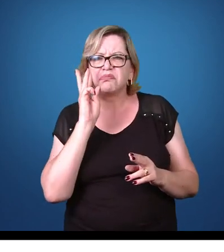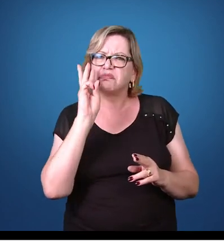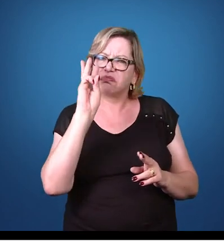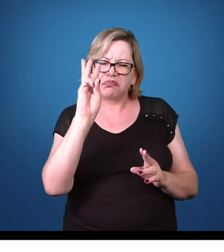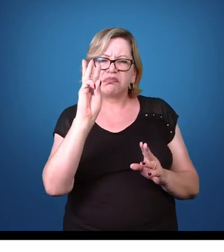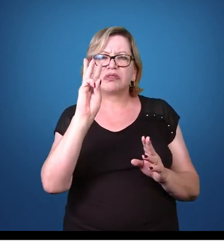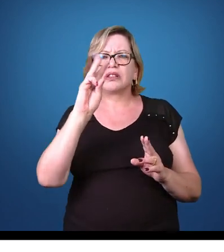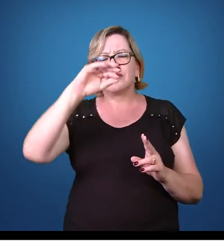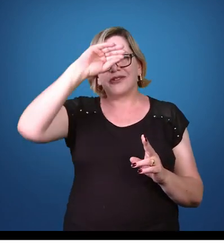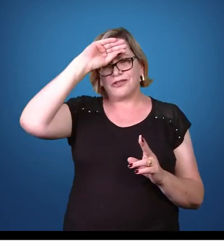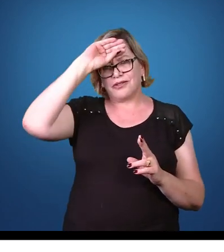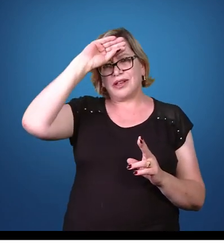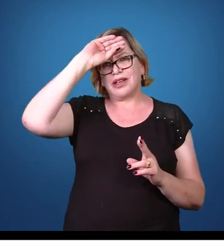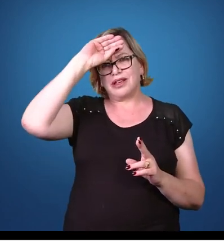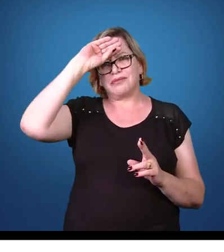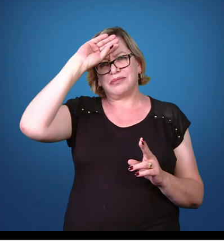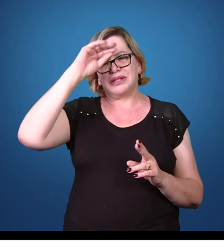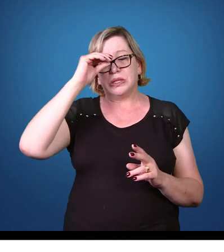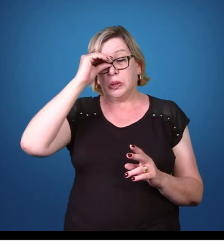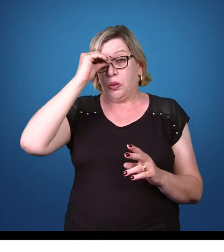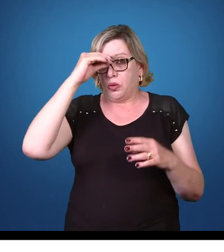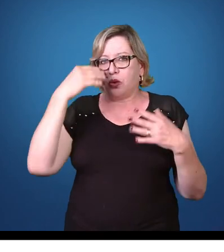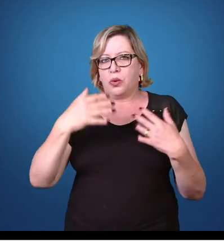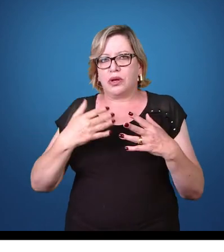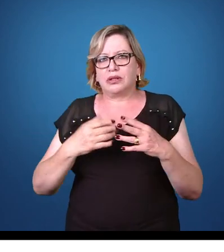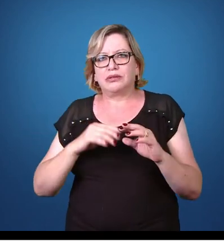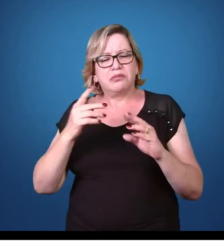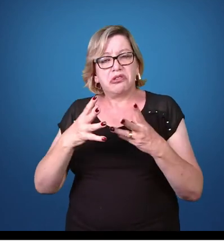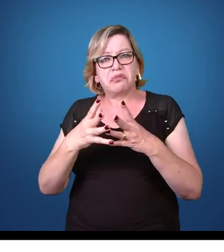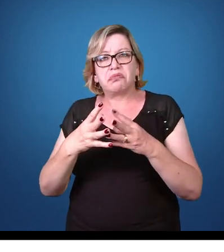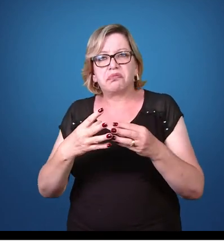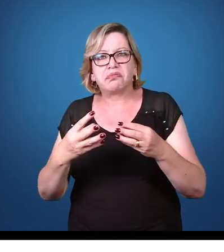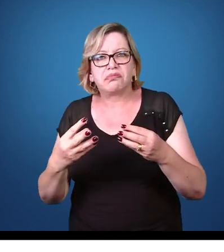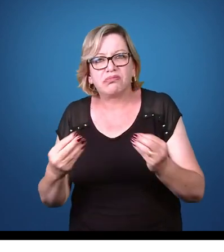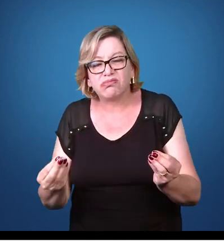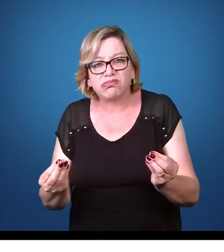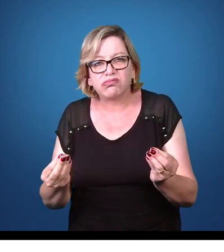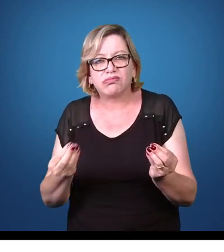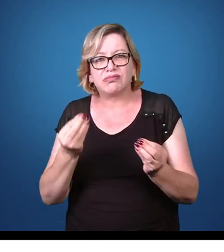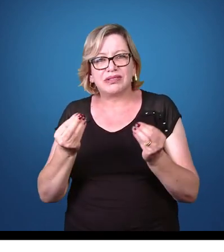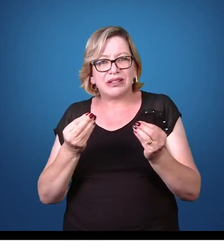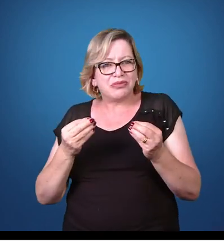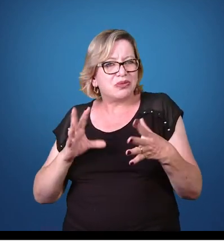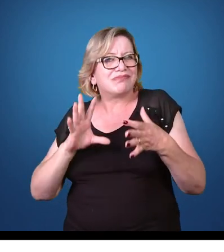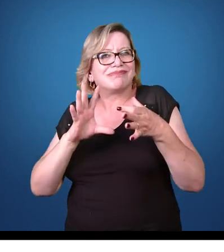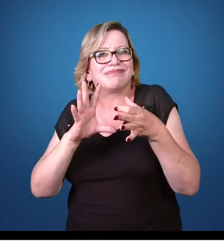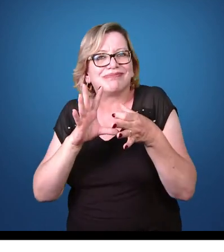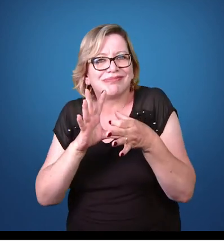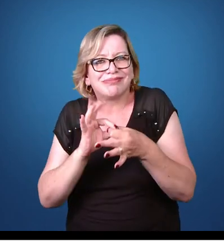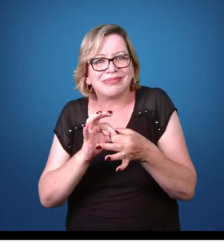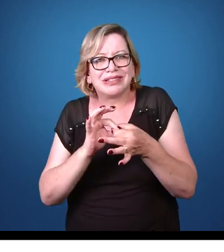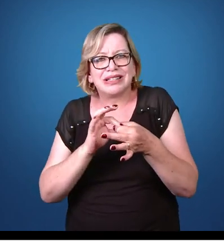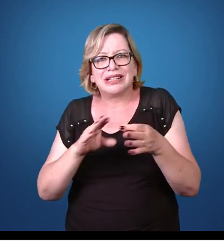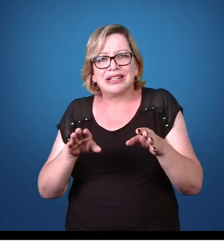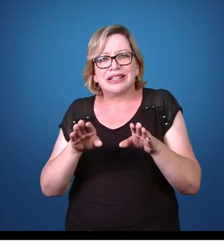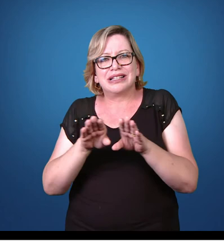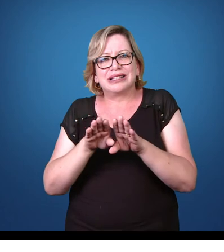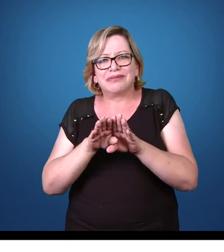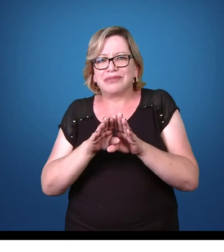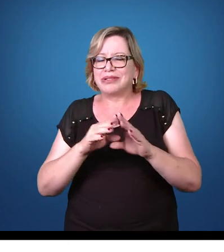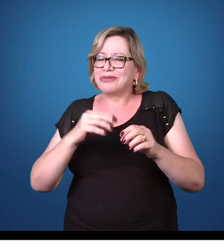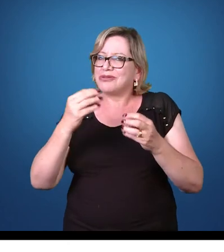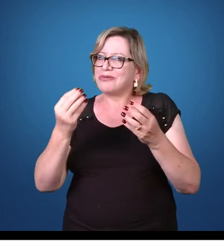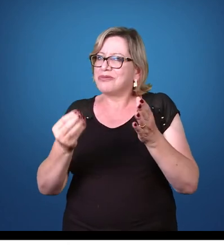dois a três dias ocorre uma febre alta no hospedeiro. E isso está muito linkado à espécie que